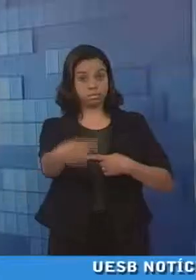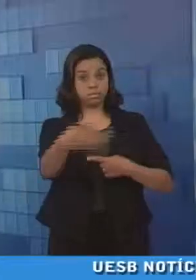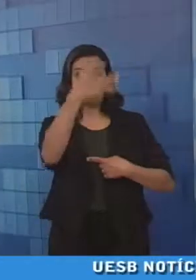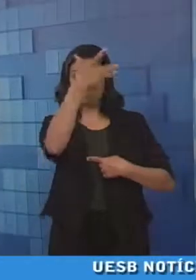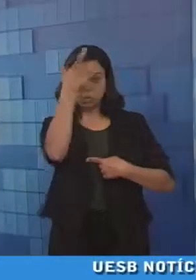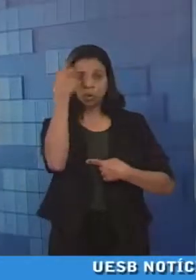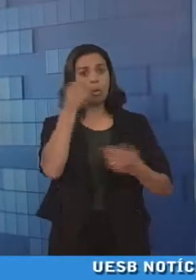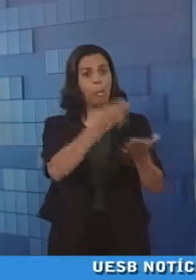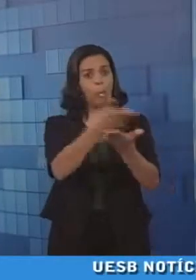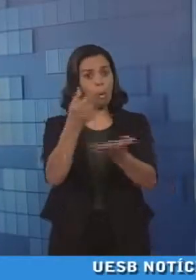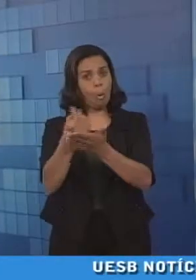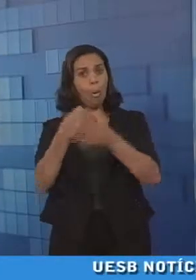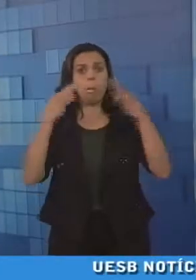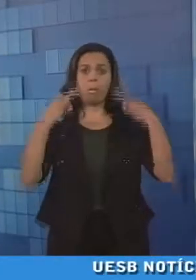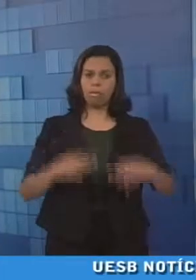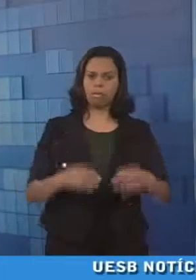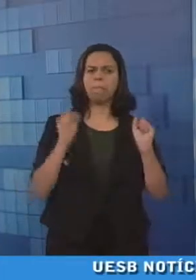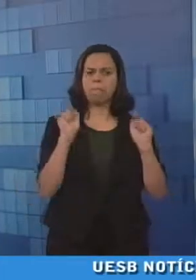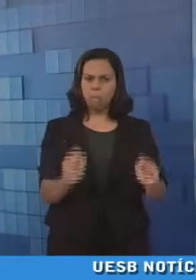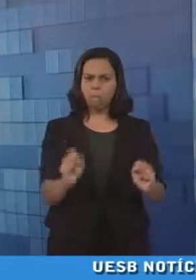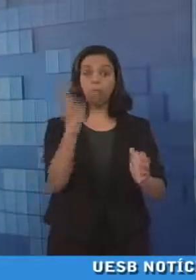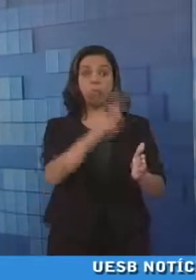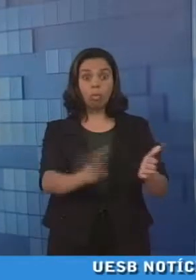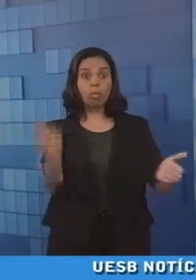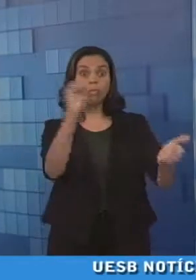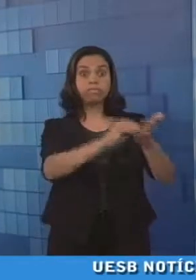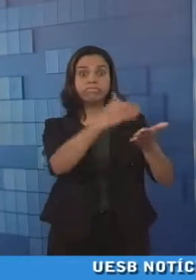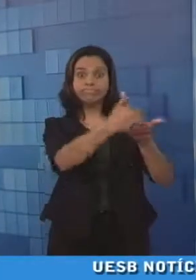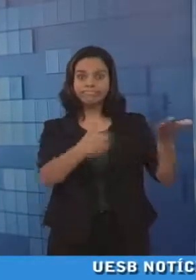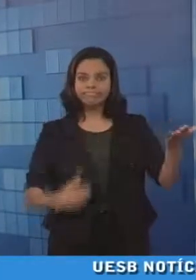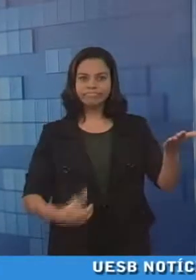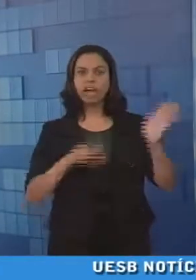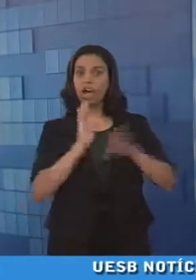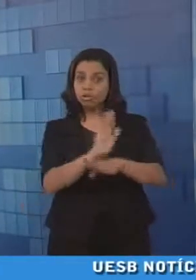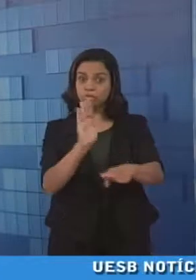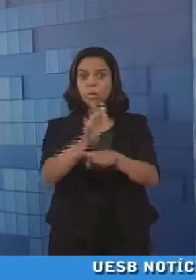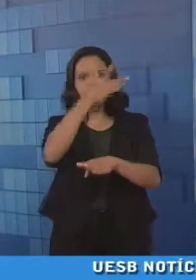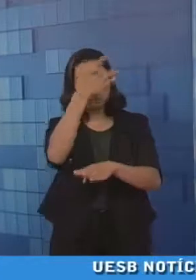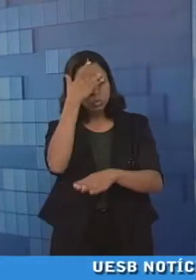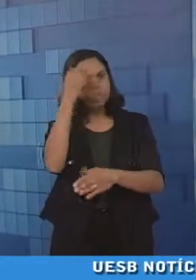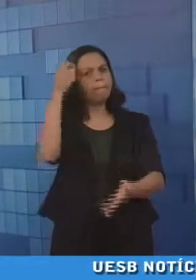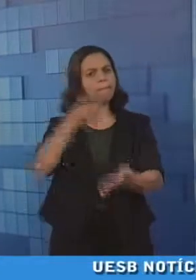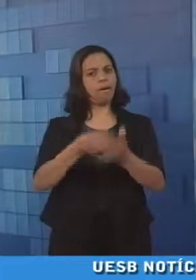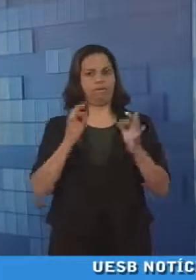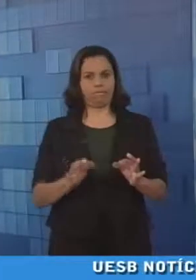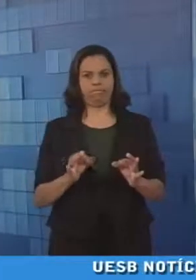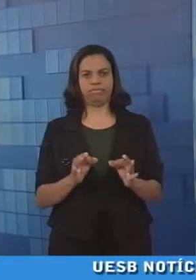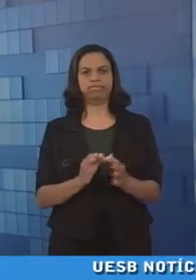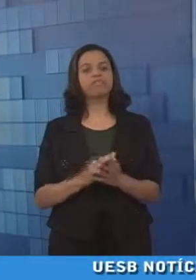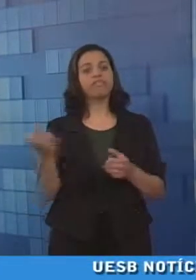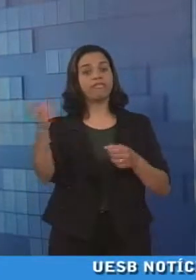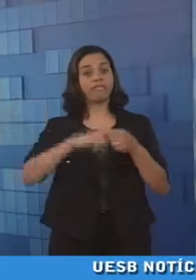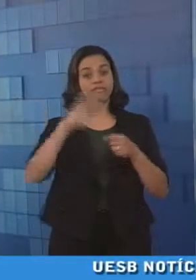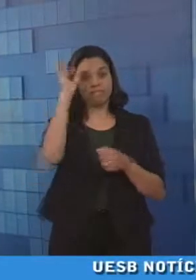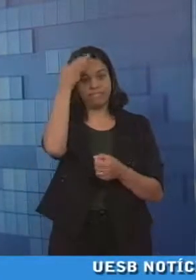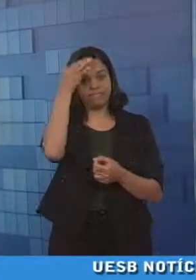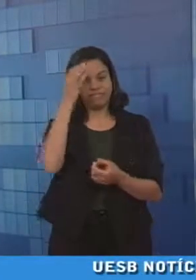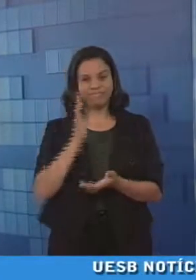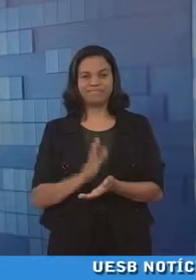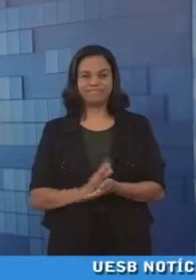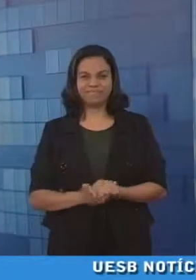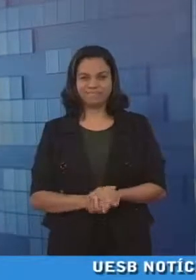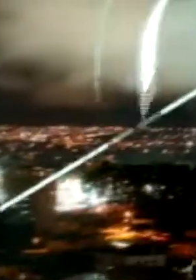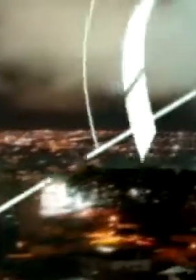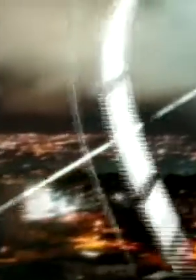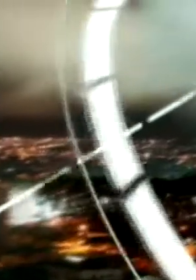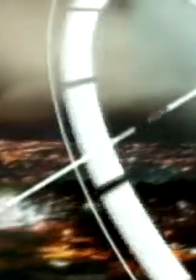E a seguir, o consumidor vai poder se inscrever em cadastro que oferece benefícios para os bons pagadores. Nós voltamos em instantes. Transcrição